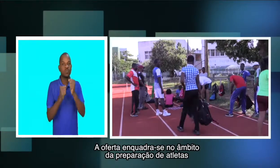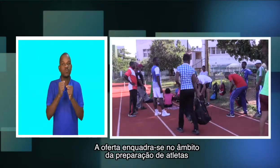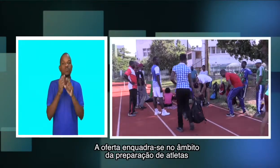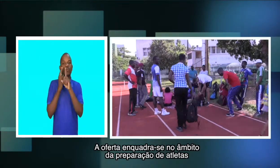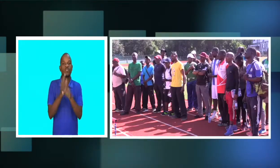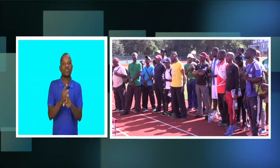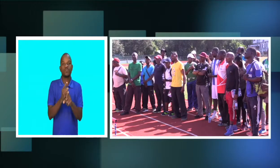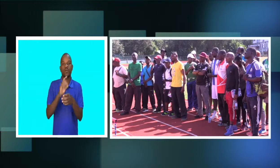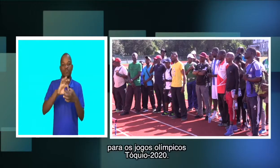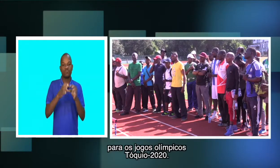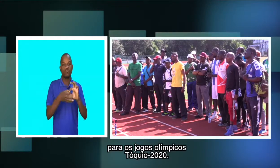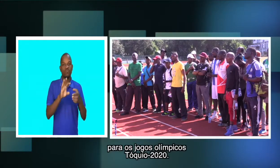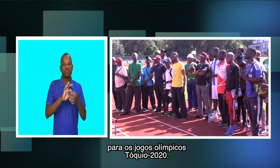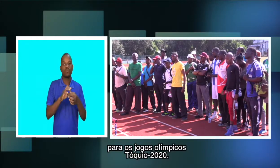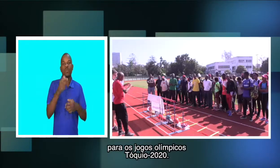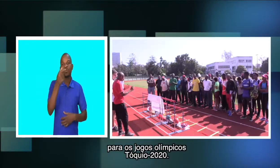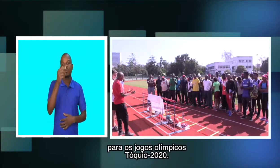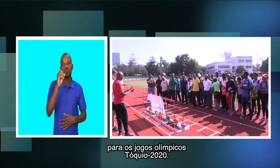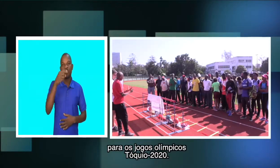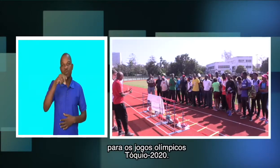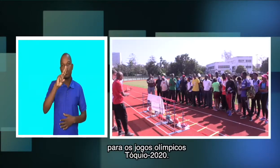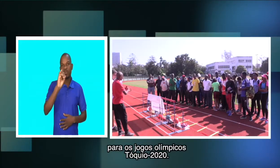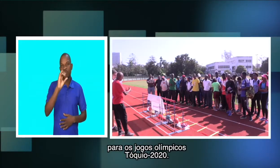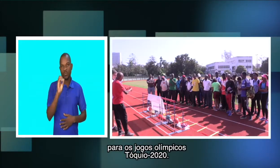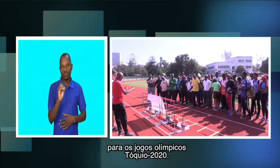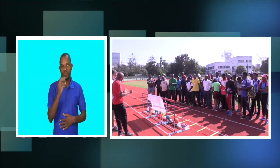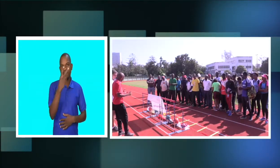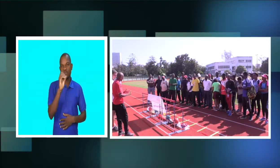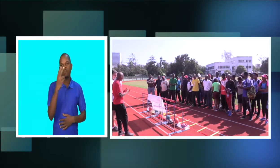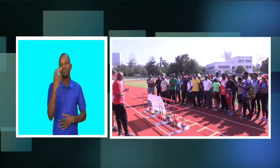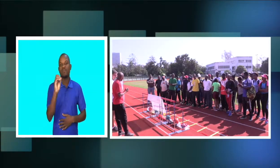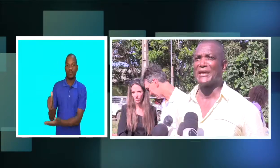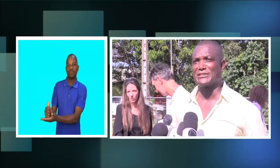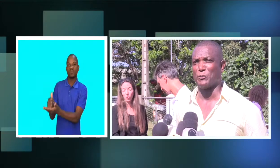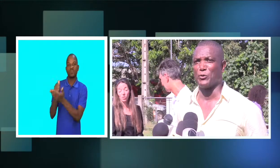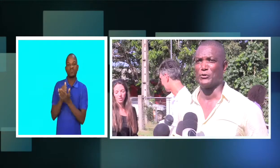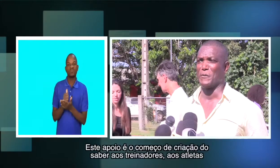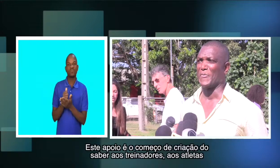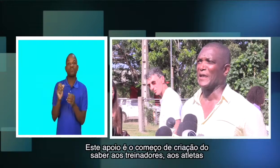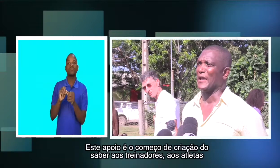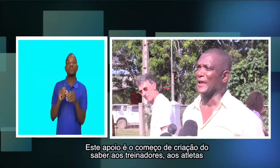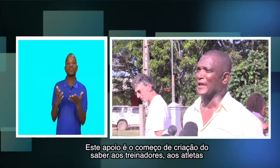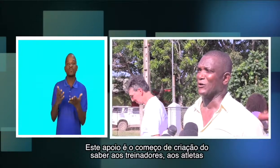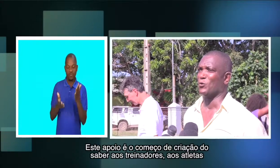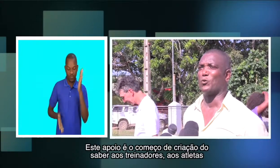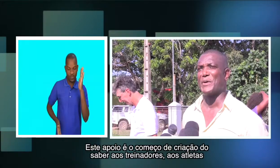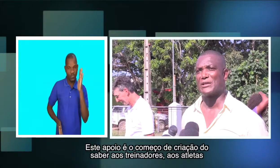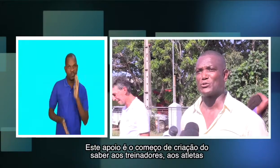atletas para os Jogos Olímpicos Tóquio 2020. Este apoio é o começo